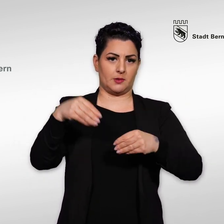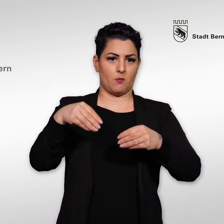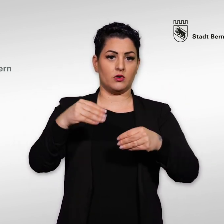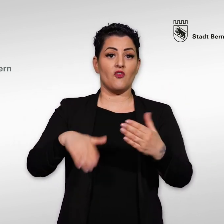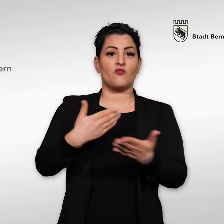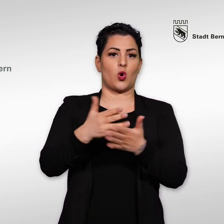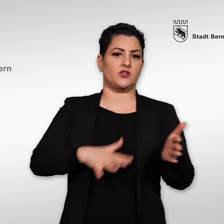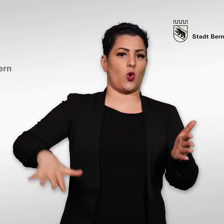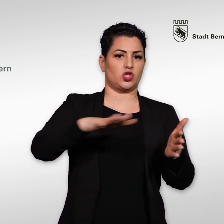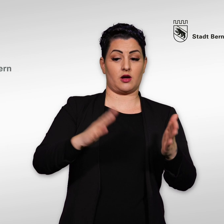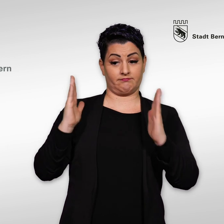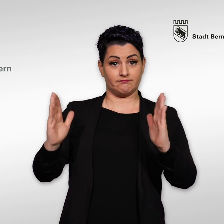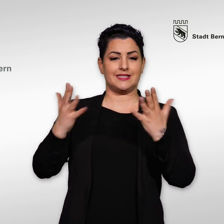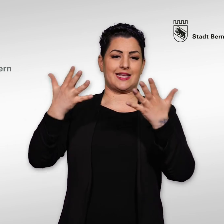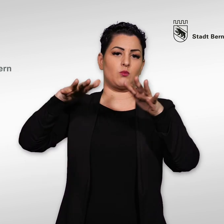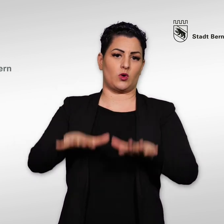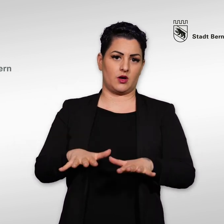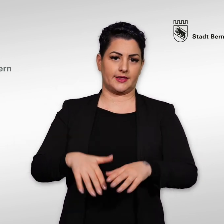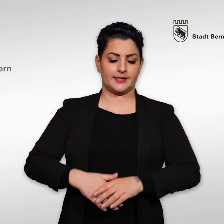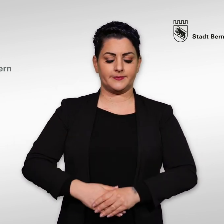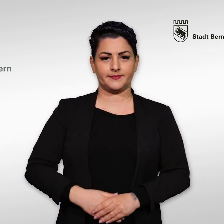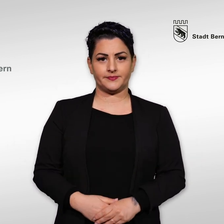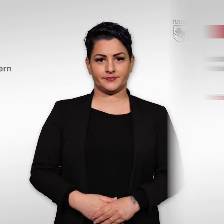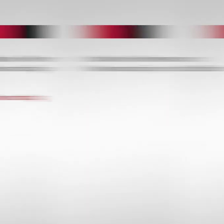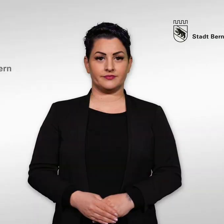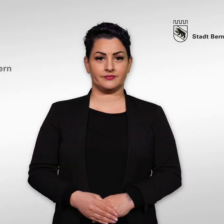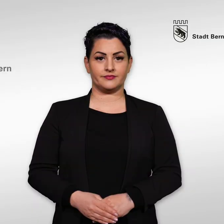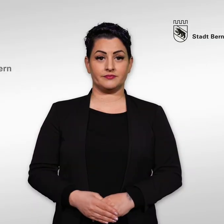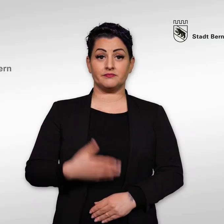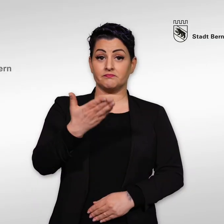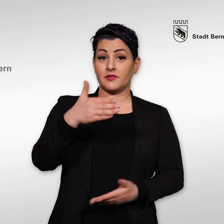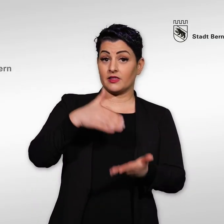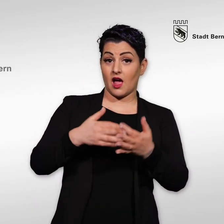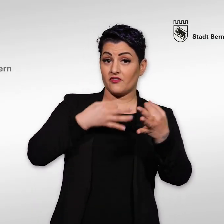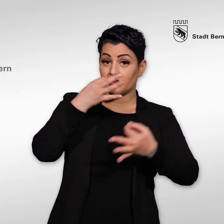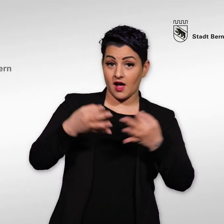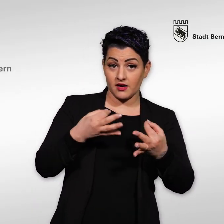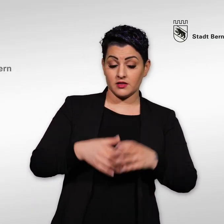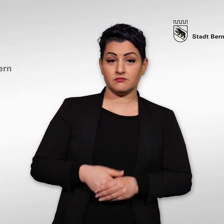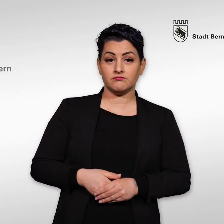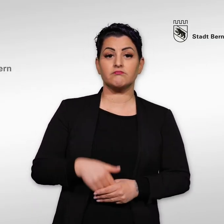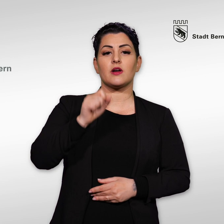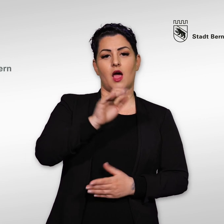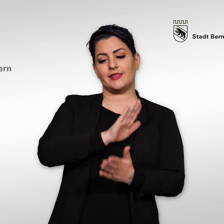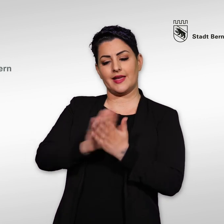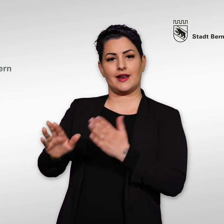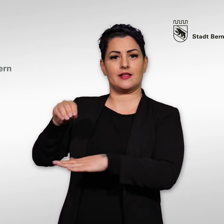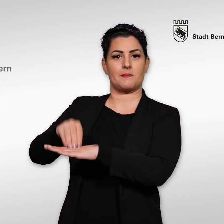10 Monaten nach der Feststellung des Zustandekommens des Volksvorschlags statt. Haben Sie Fragen? Melden Sie sich